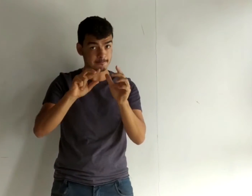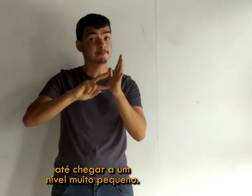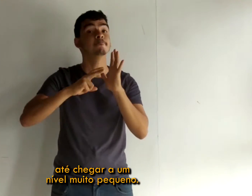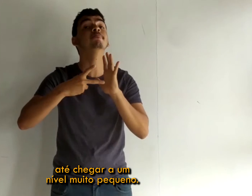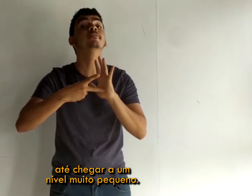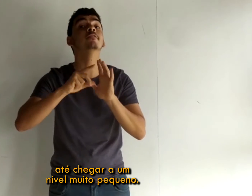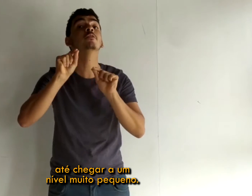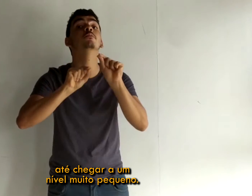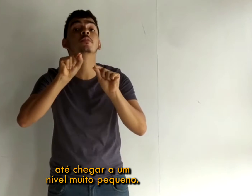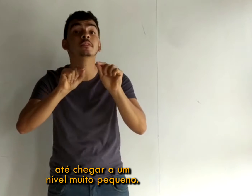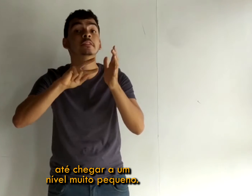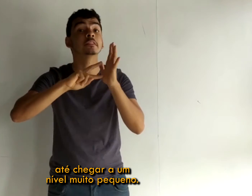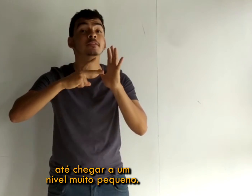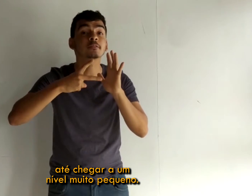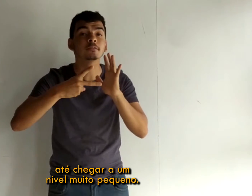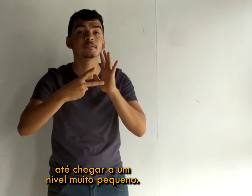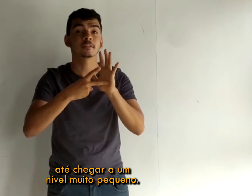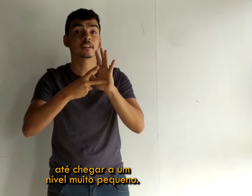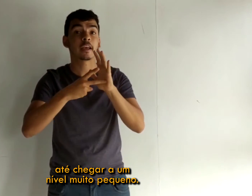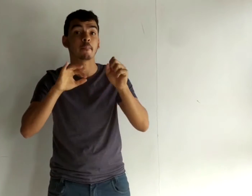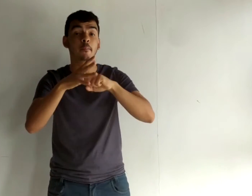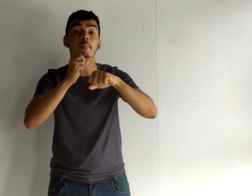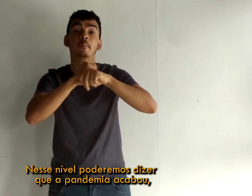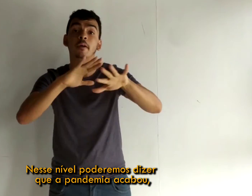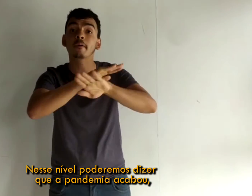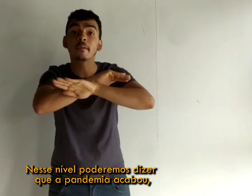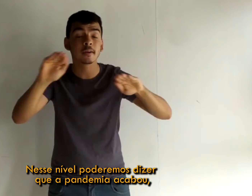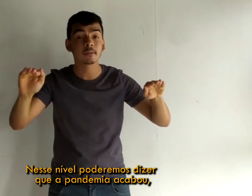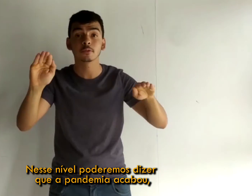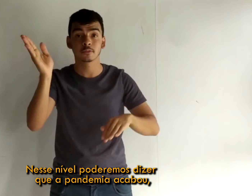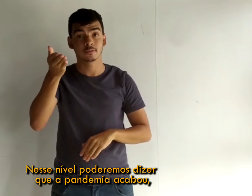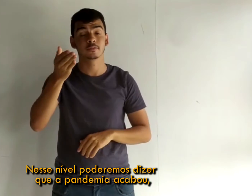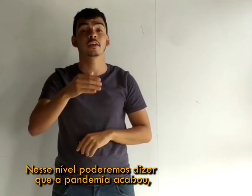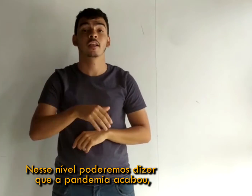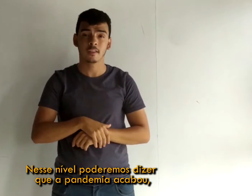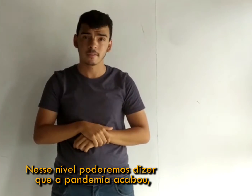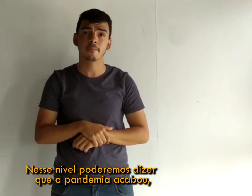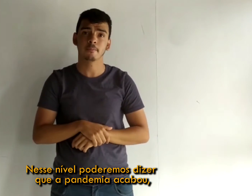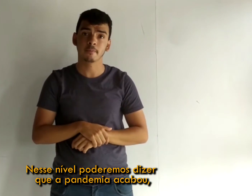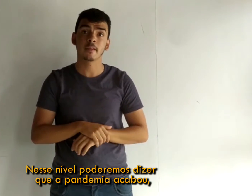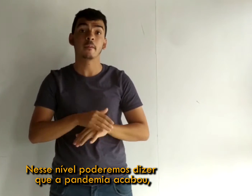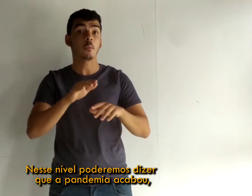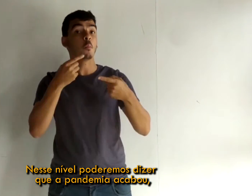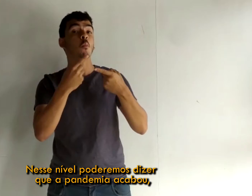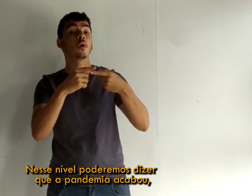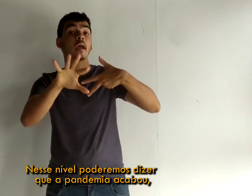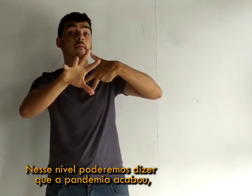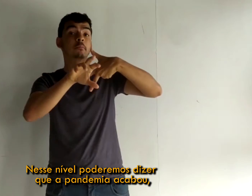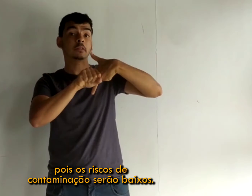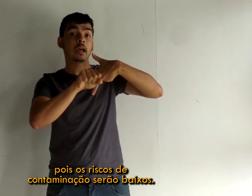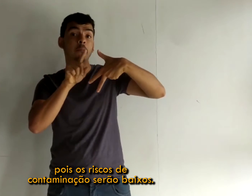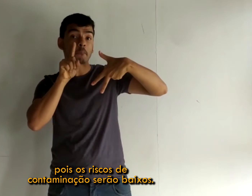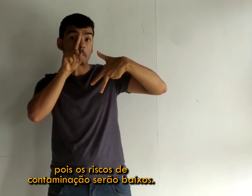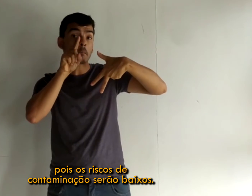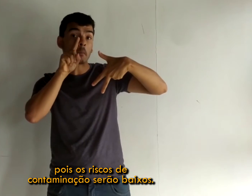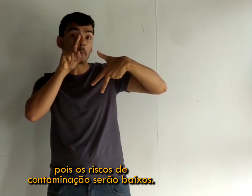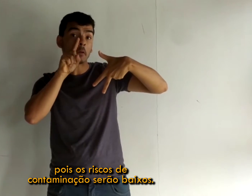Até chegar a um nível muito pequeno. Nesse nível, poderemos dizer que a pandemia acabou, pois os riscos de